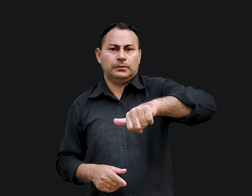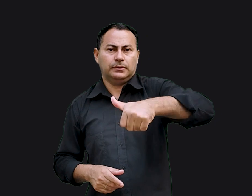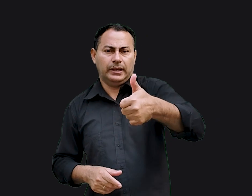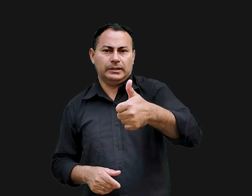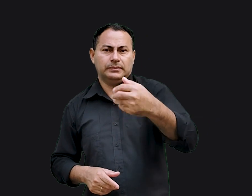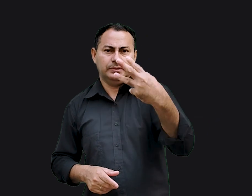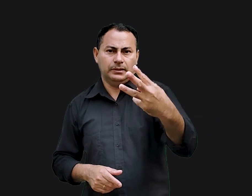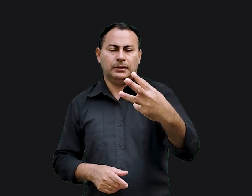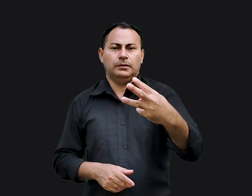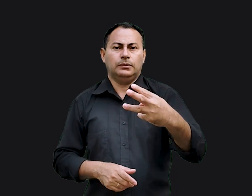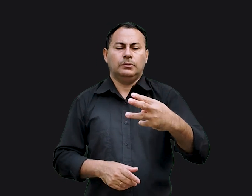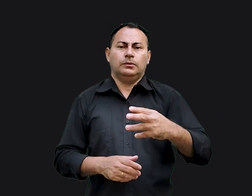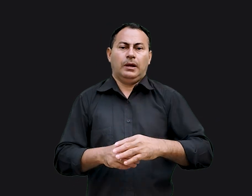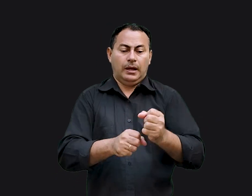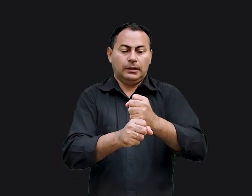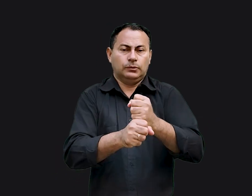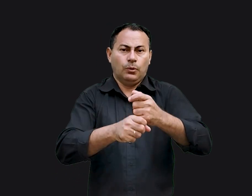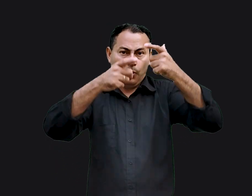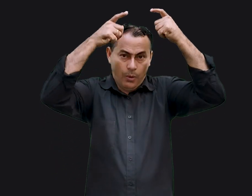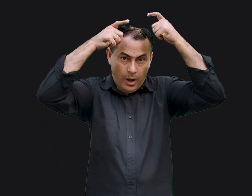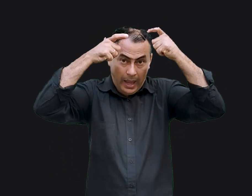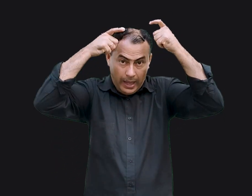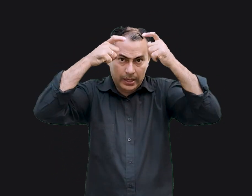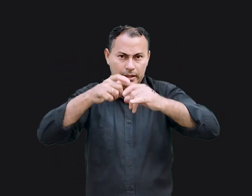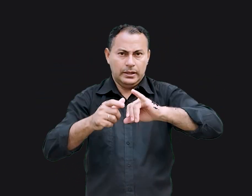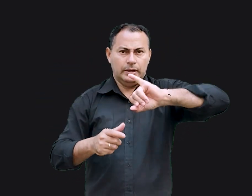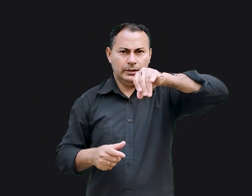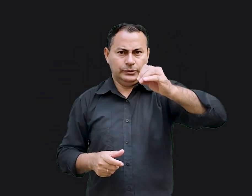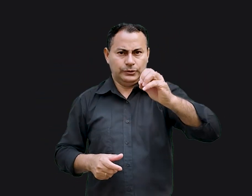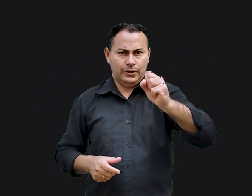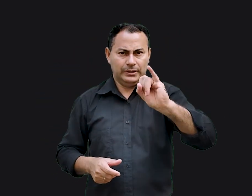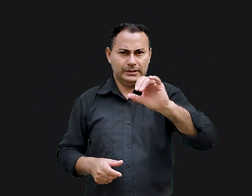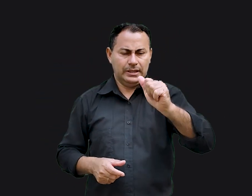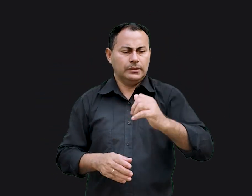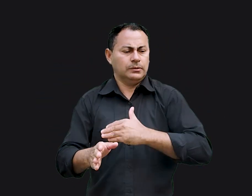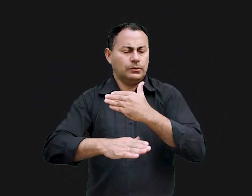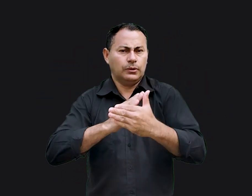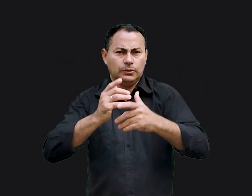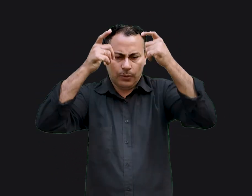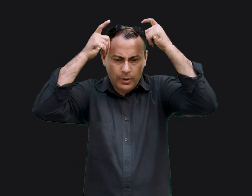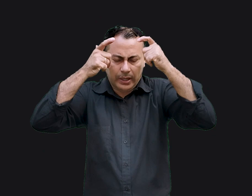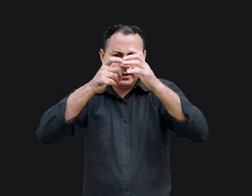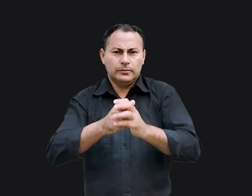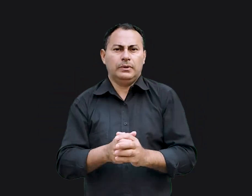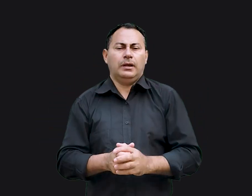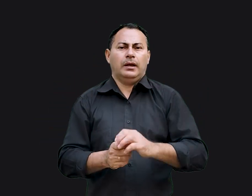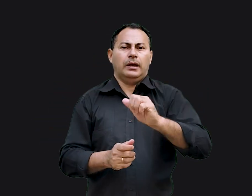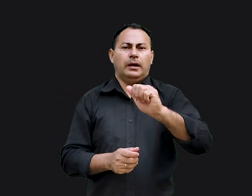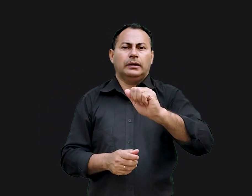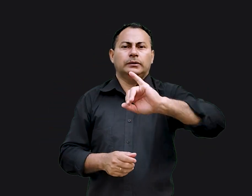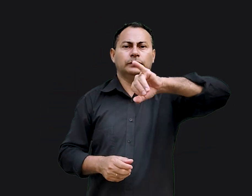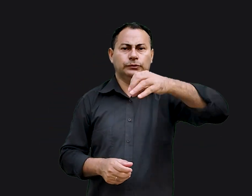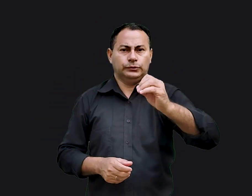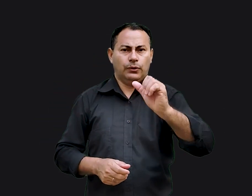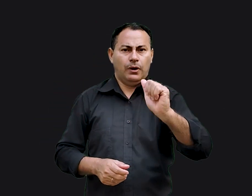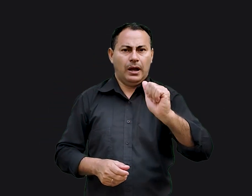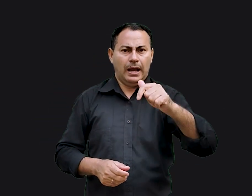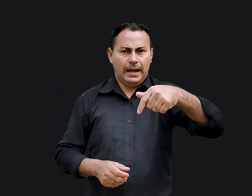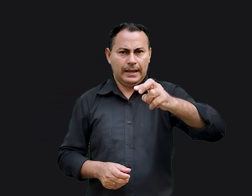décimo terceiro ano do rei Josias, passando por todos os reis que reinaram entre os reinos de Jeoaquim e